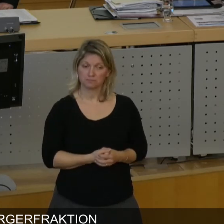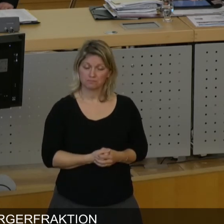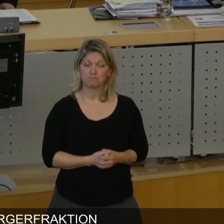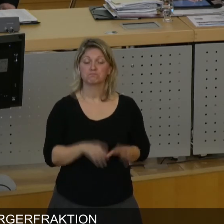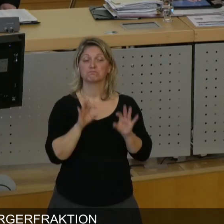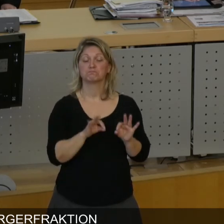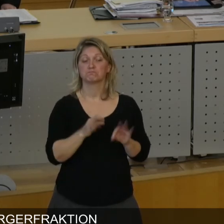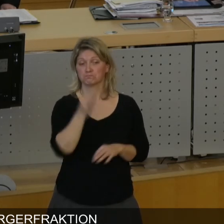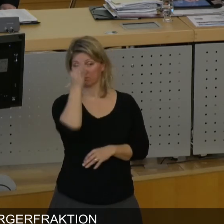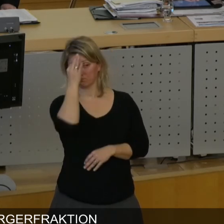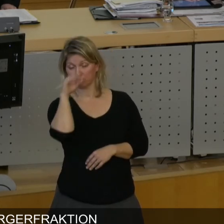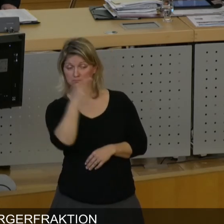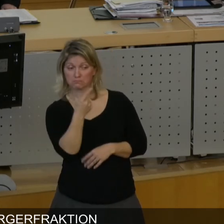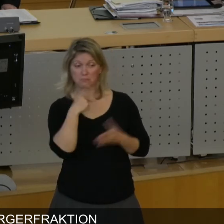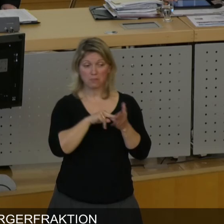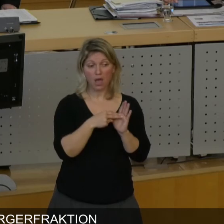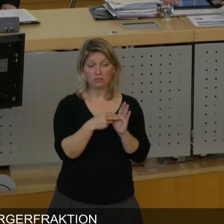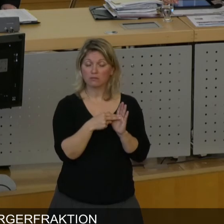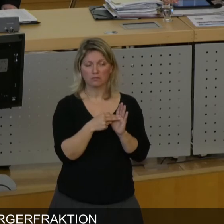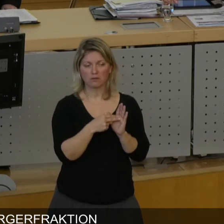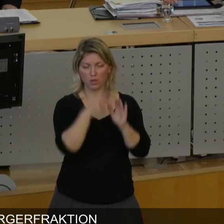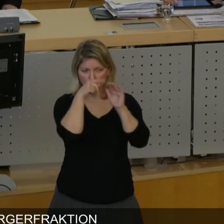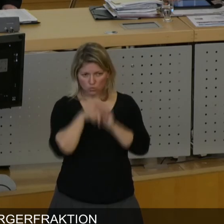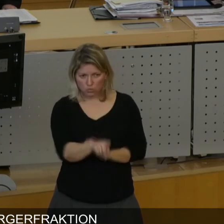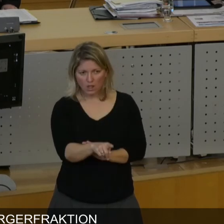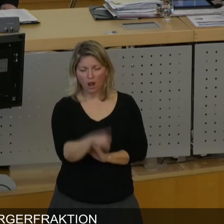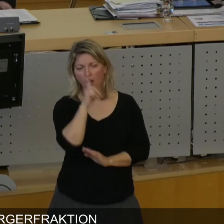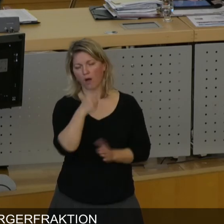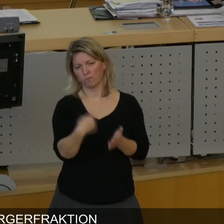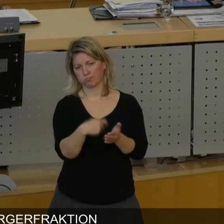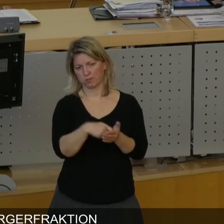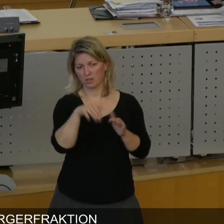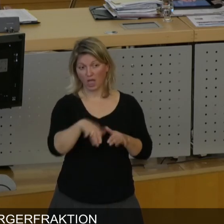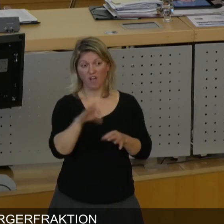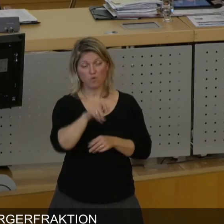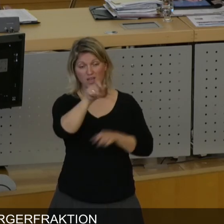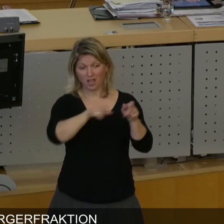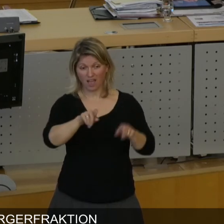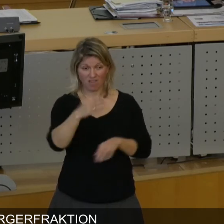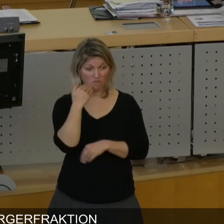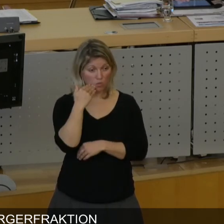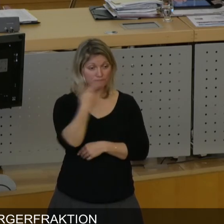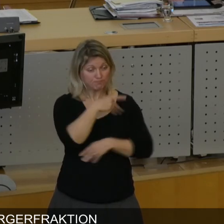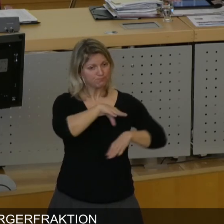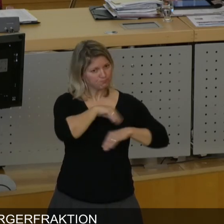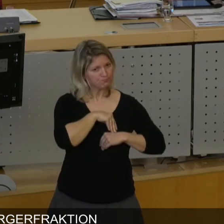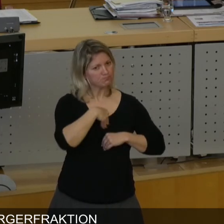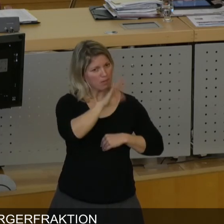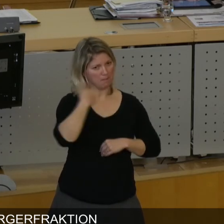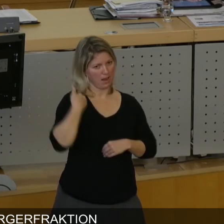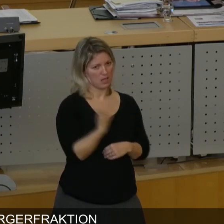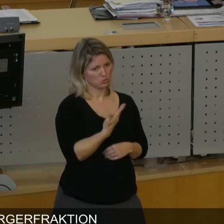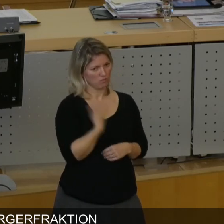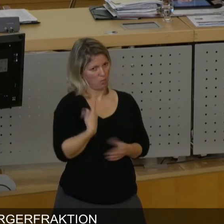Planung macht, die Brücke ist viel zu teuer, wir machen bloß einen Tunnel. Also das heißt, erhöhte Belastung für die Bürger, die dort wohnen. Zweiter Punkt.